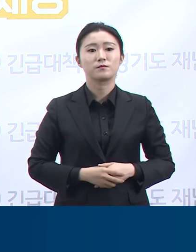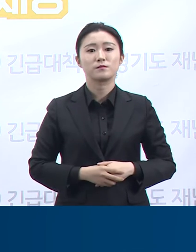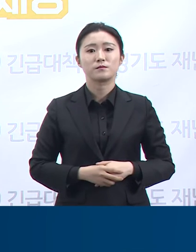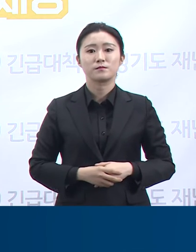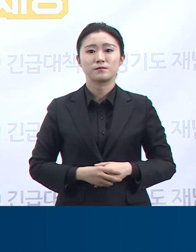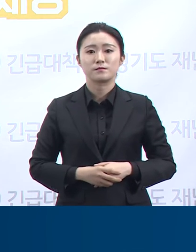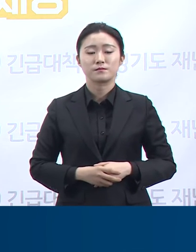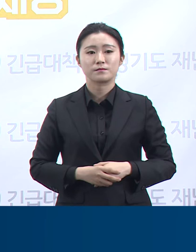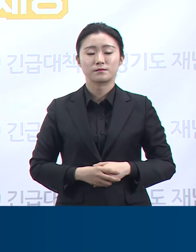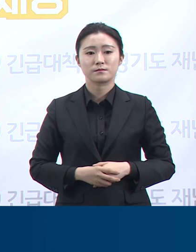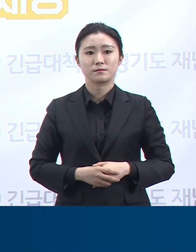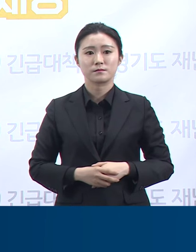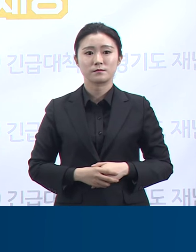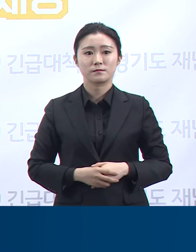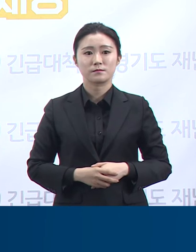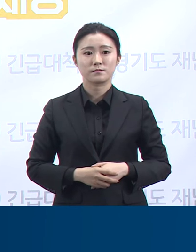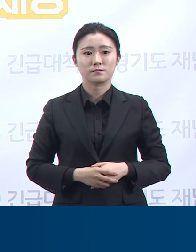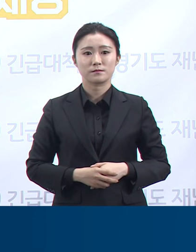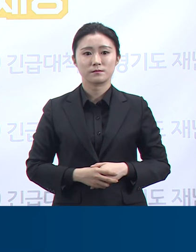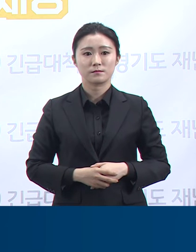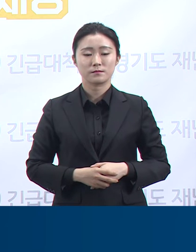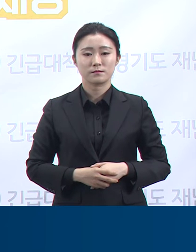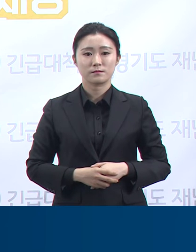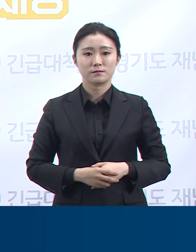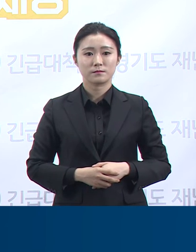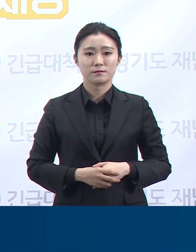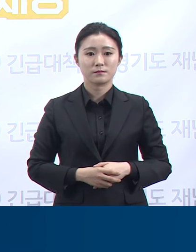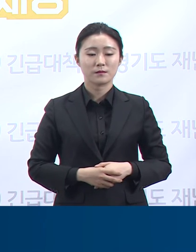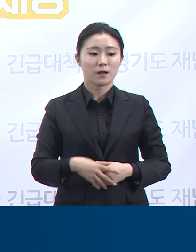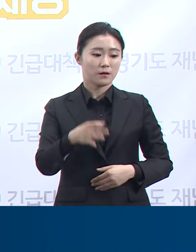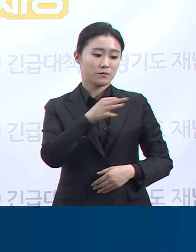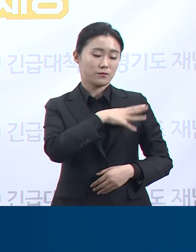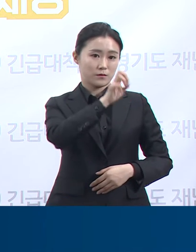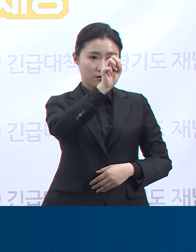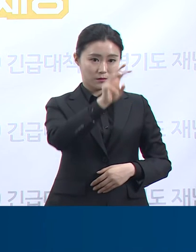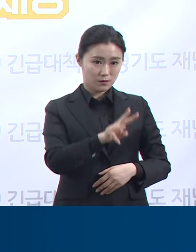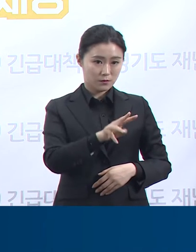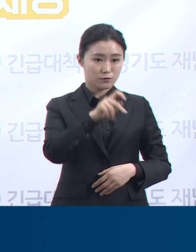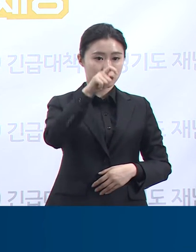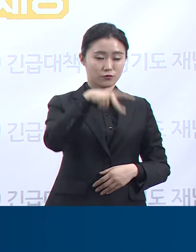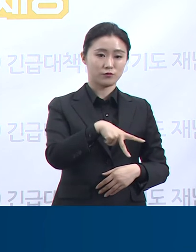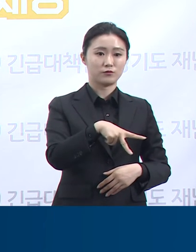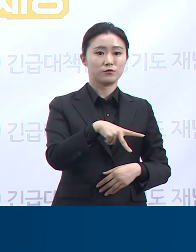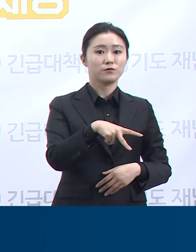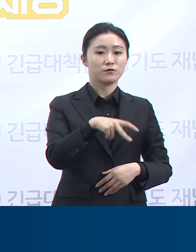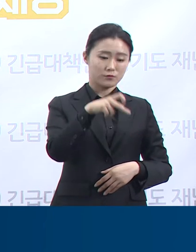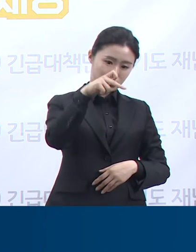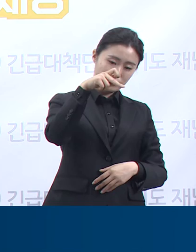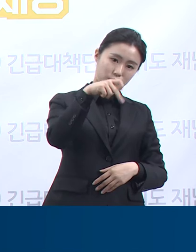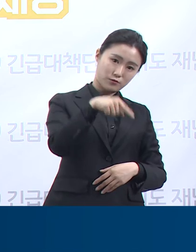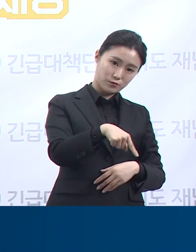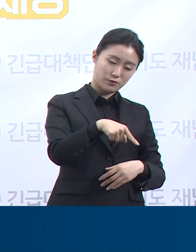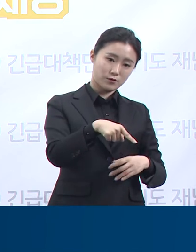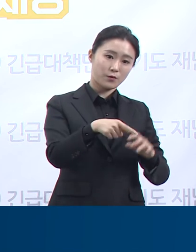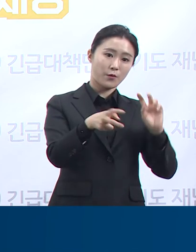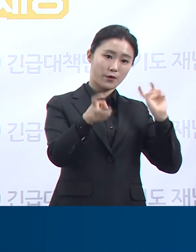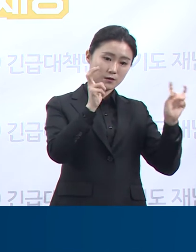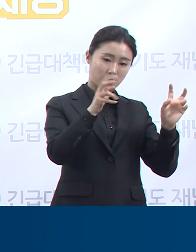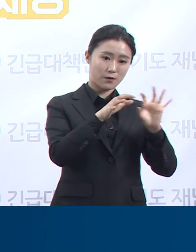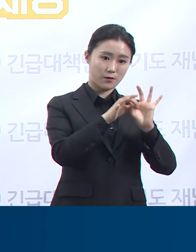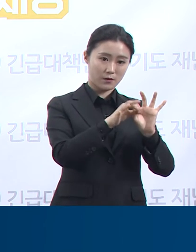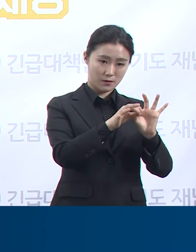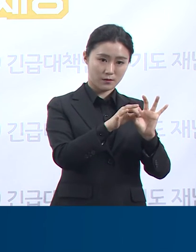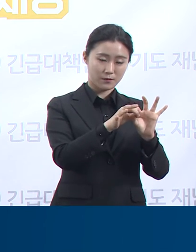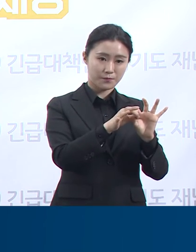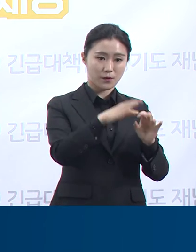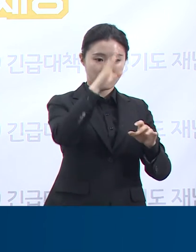전수검사를 진행 중입니다. 부천 쿠팡 직원과 관련한 확진자의 근무 업체 검사 현황에